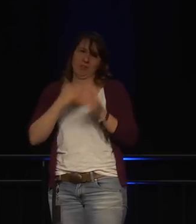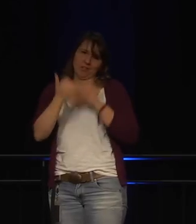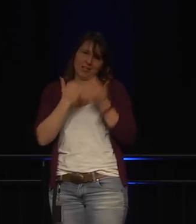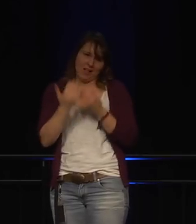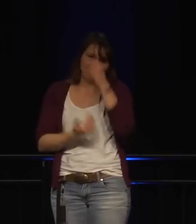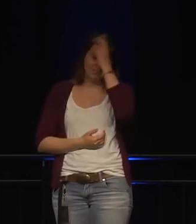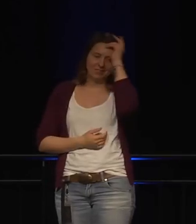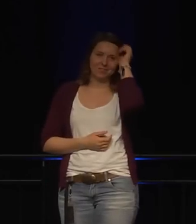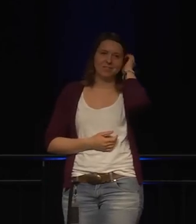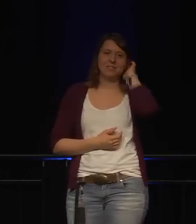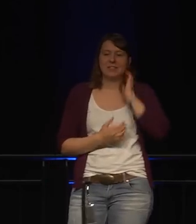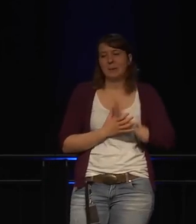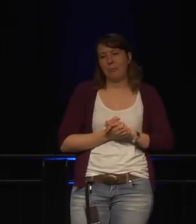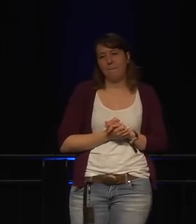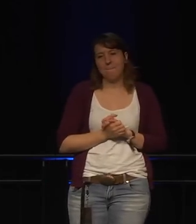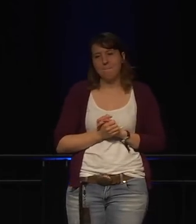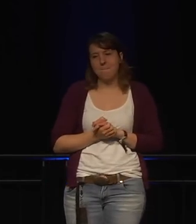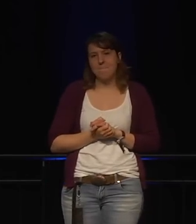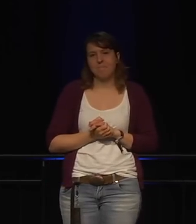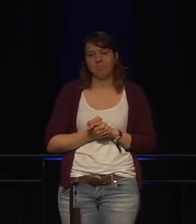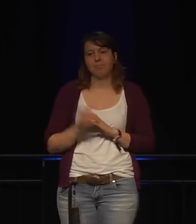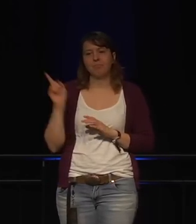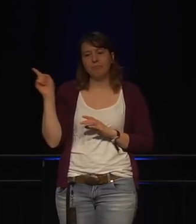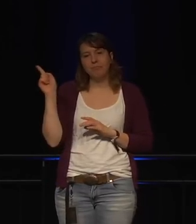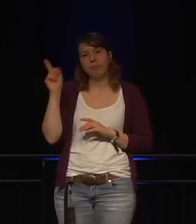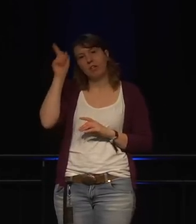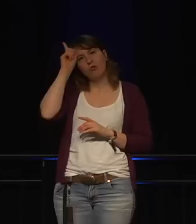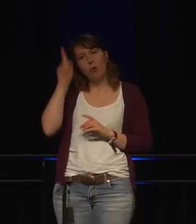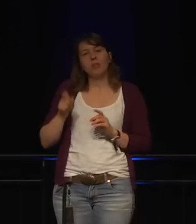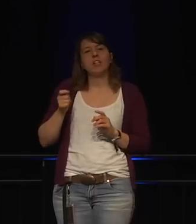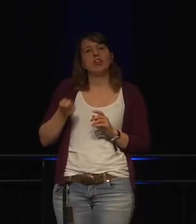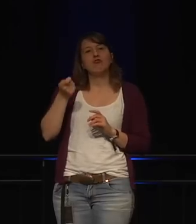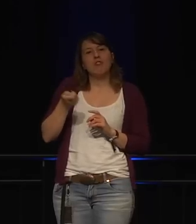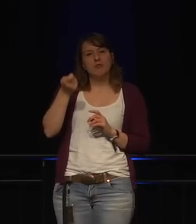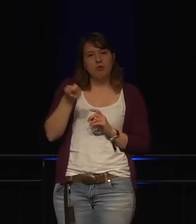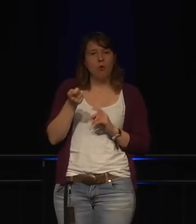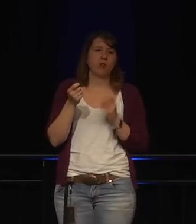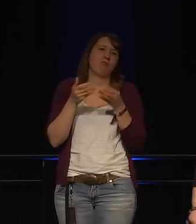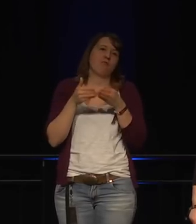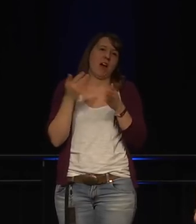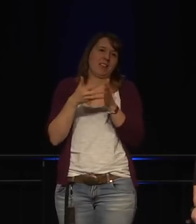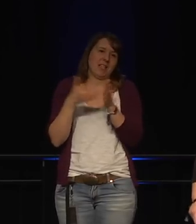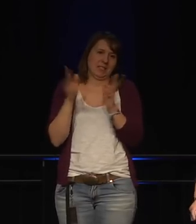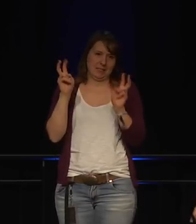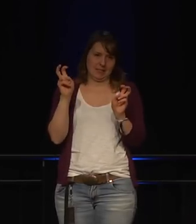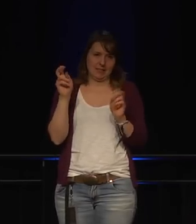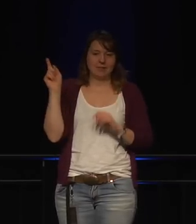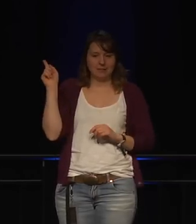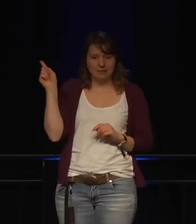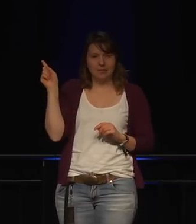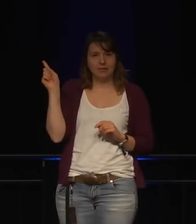werde ich jetzt erstmal im Allgemeinen über verbundene Spielzeuge reden. Die Deutsche